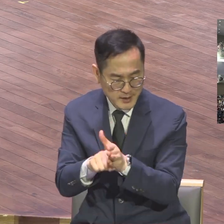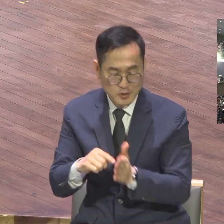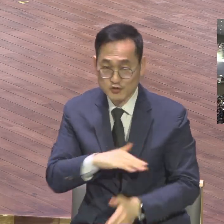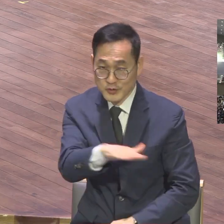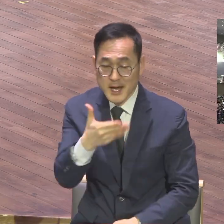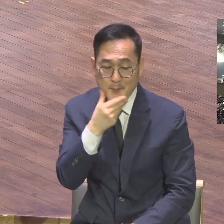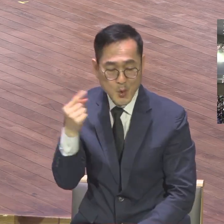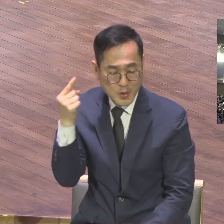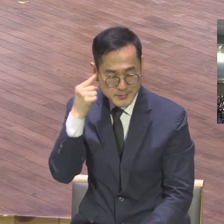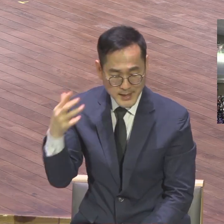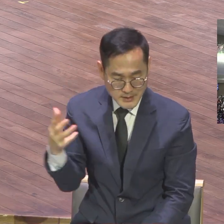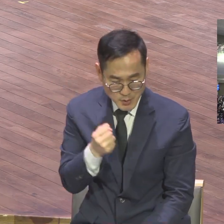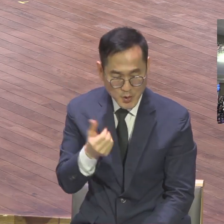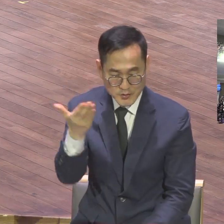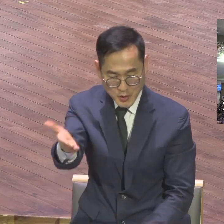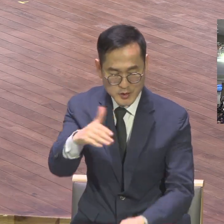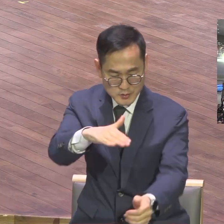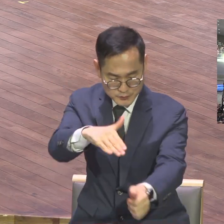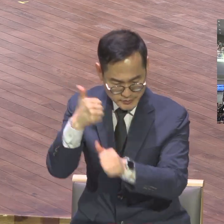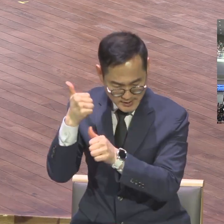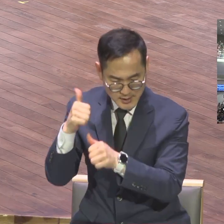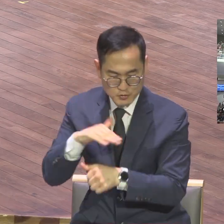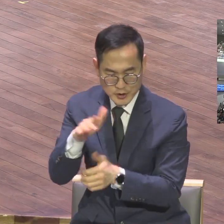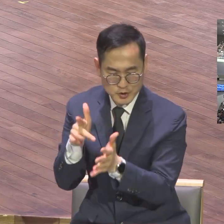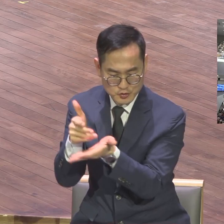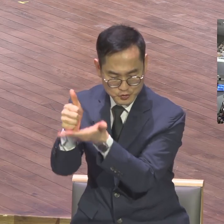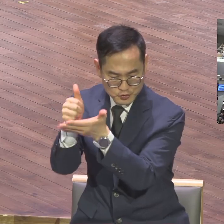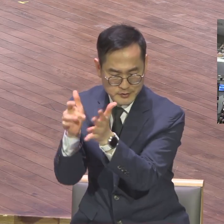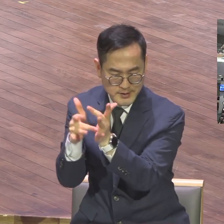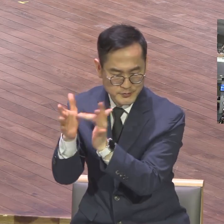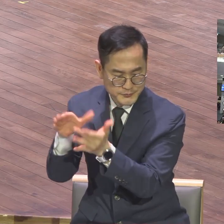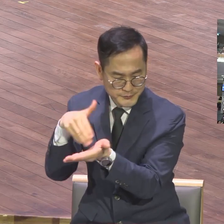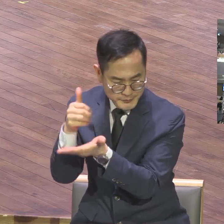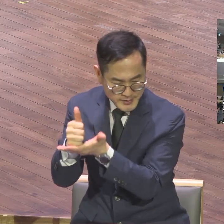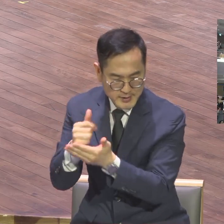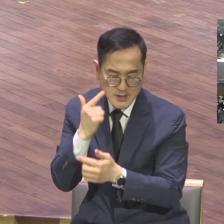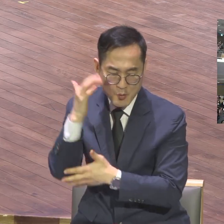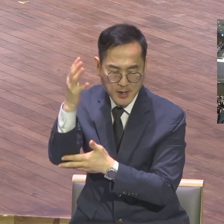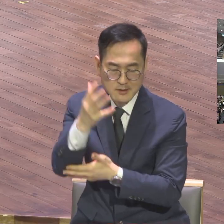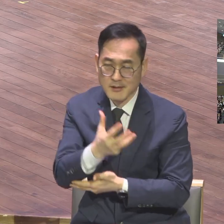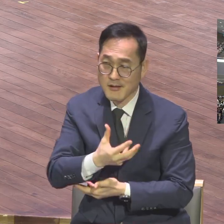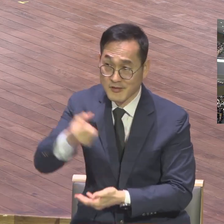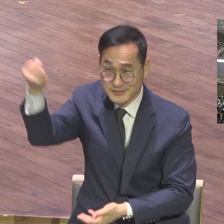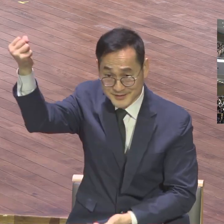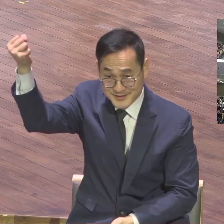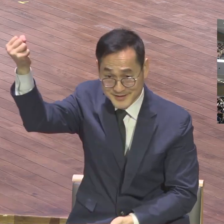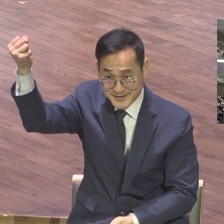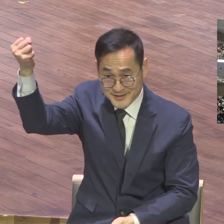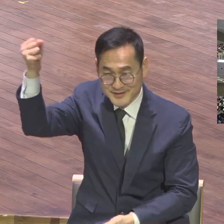복음으로 너희를 부르사 우리 주 예수 거짓도의 영광을 얻게 하려 하심이니라.